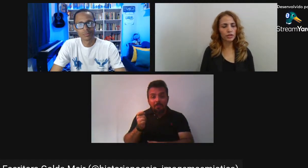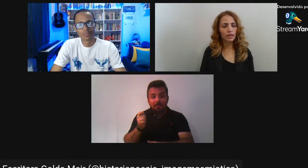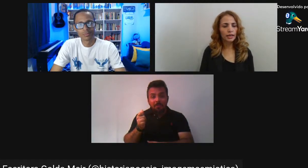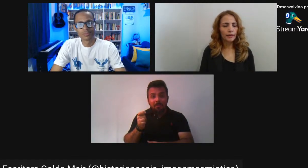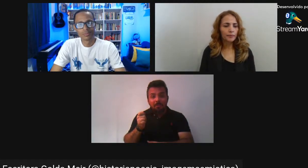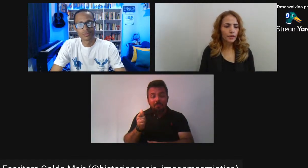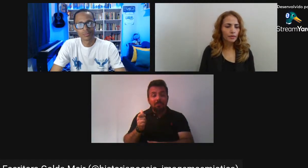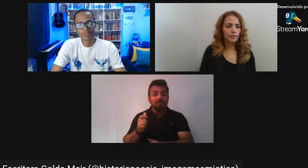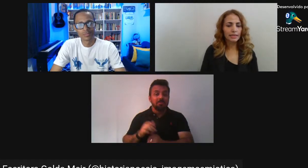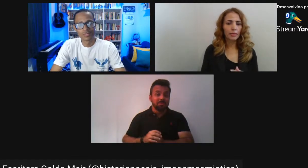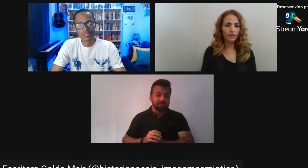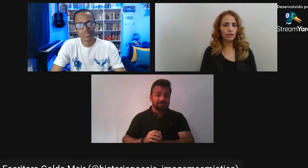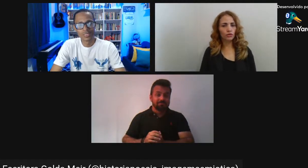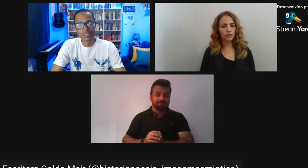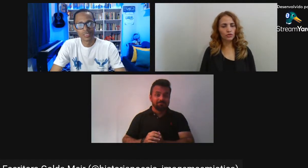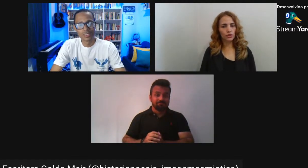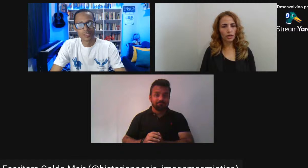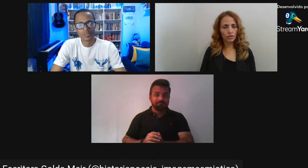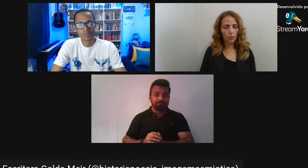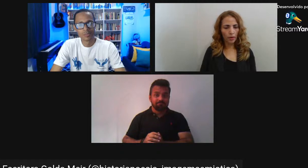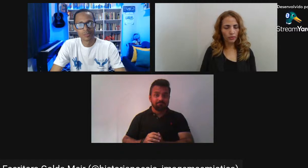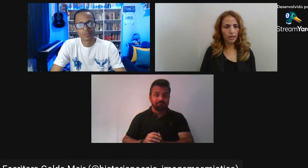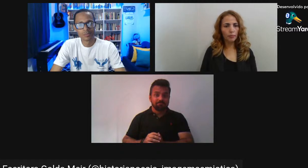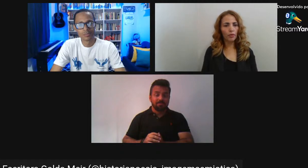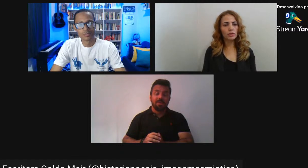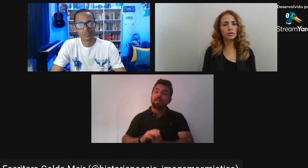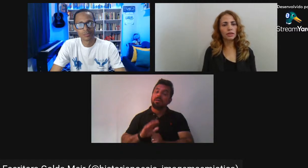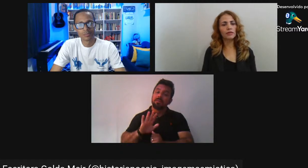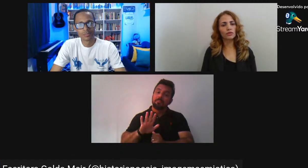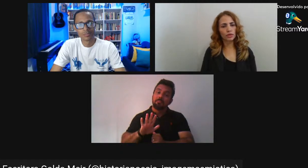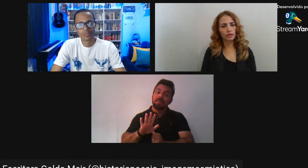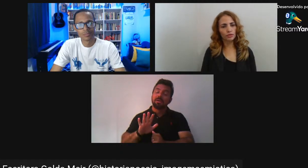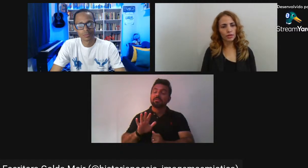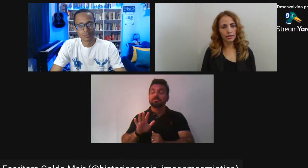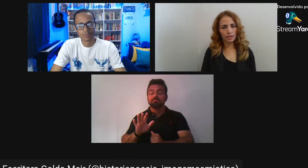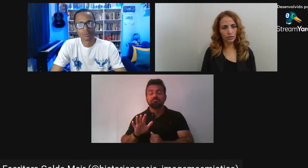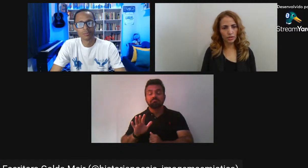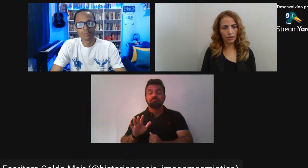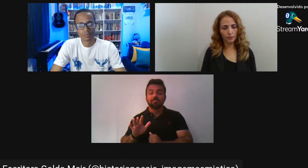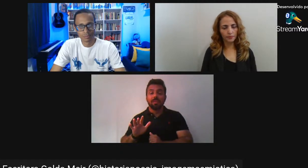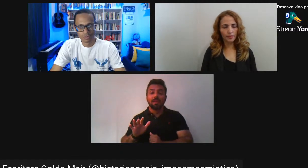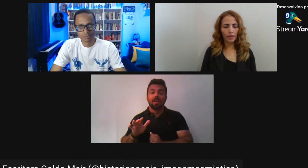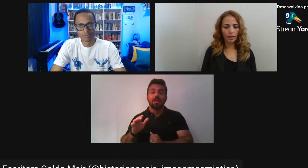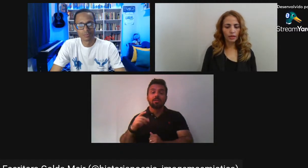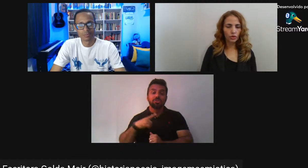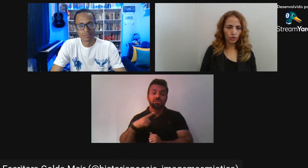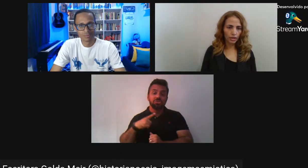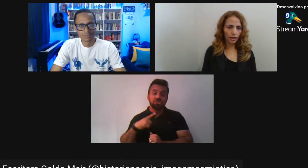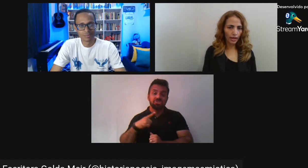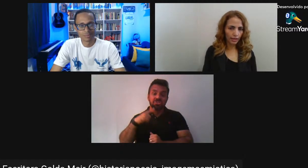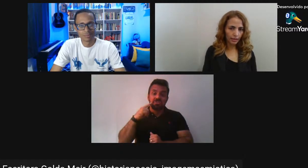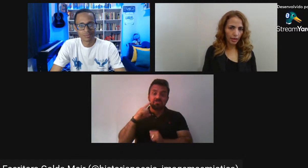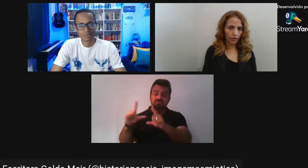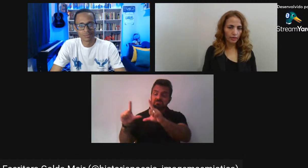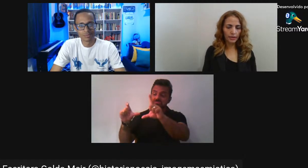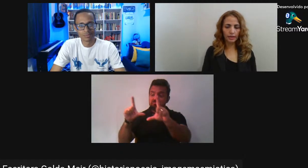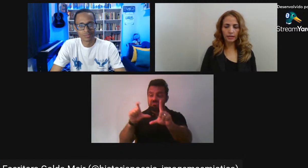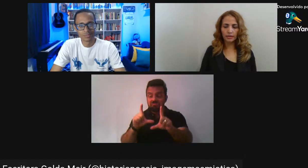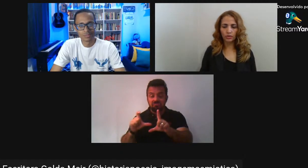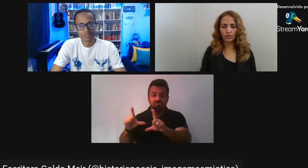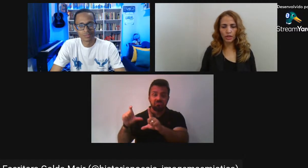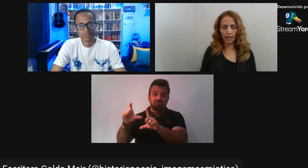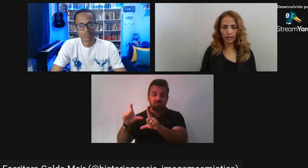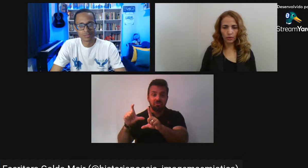intérprete Mas também fala Do contexto social De São Paulo Que possibilitava Aos negros Essa condição No Rio de Janeiro É ainda melhor